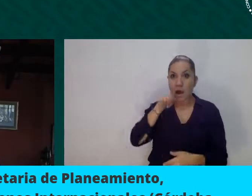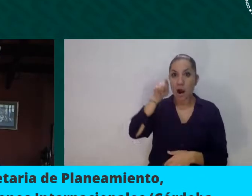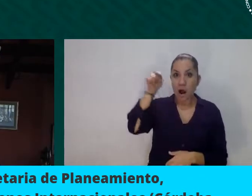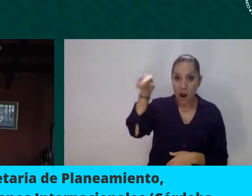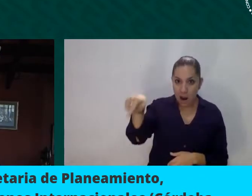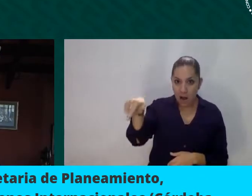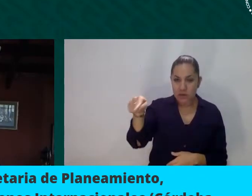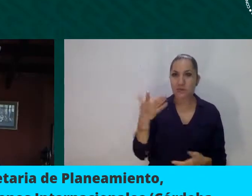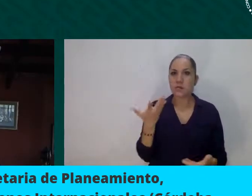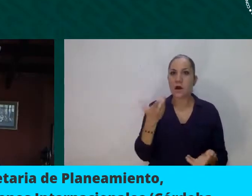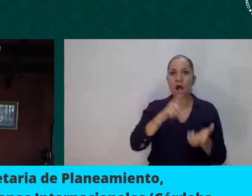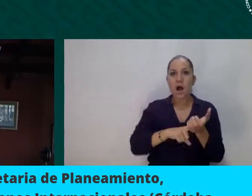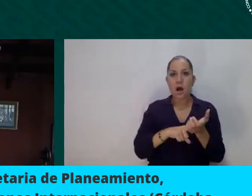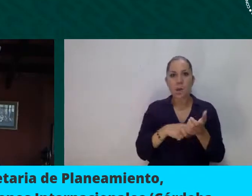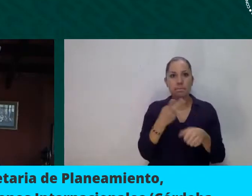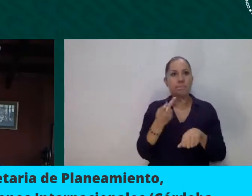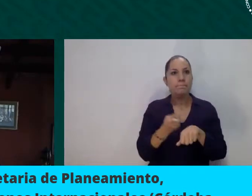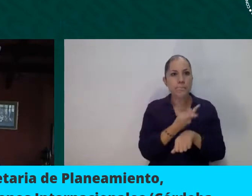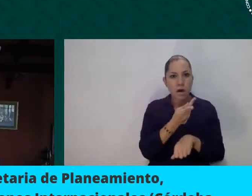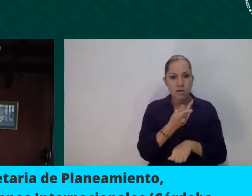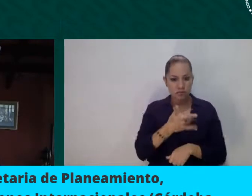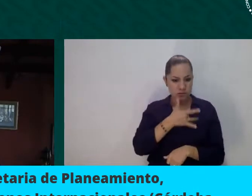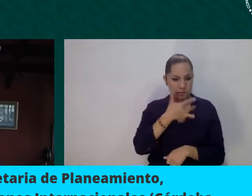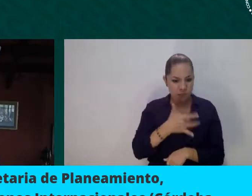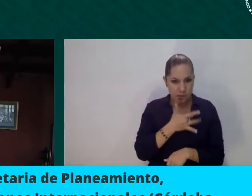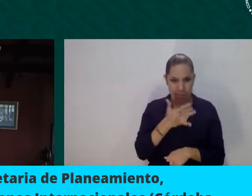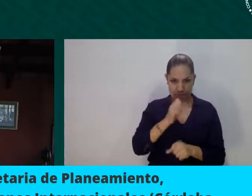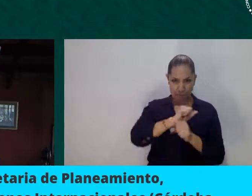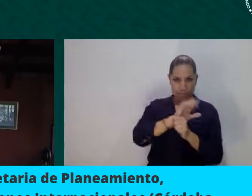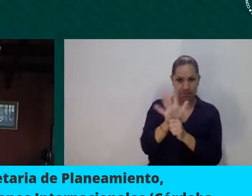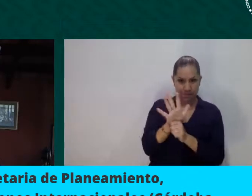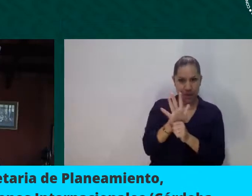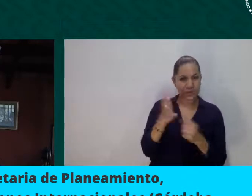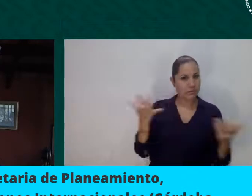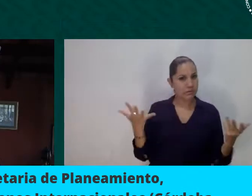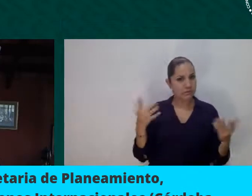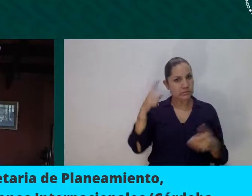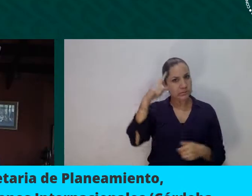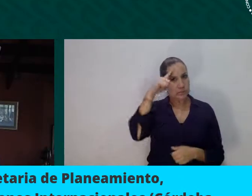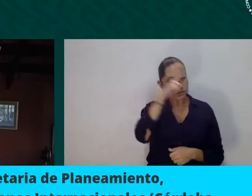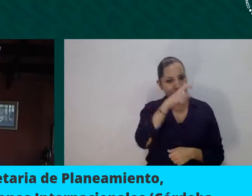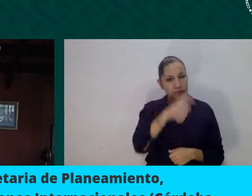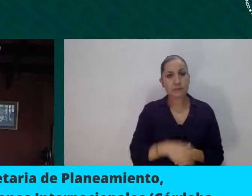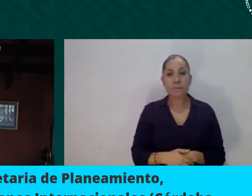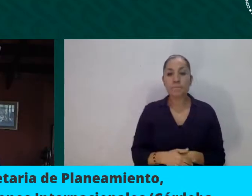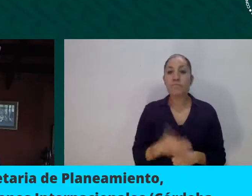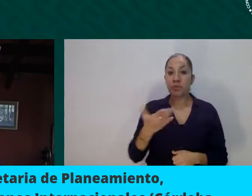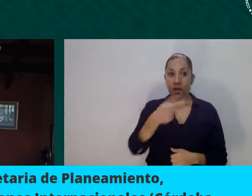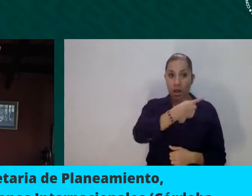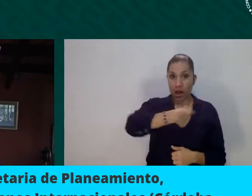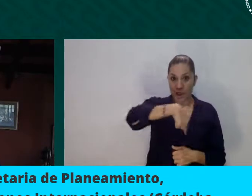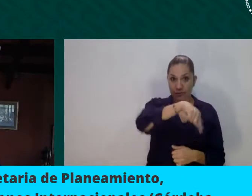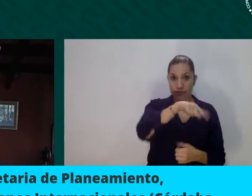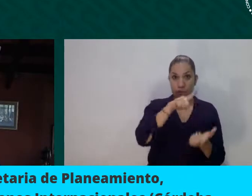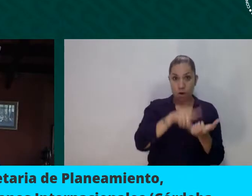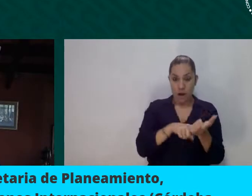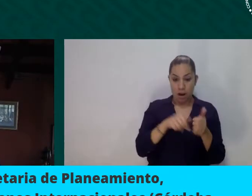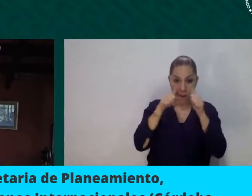lugar, se encaran una crisis sanitaria profunda, si bien en Argentina la